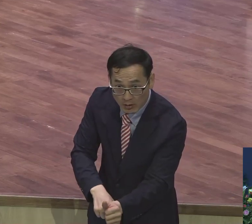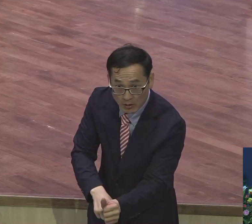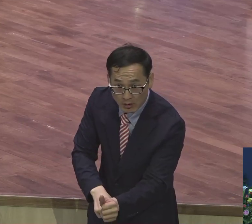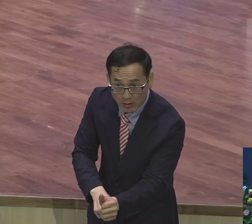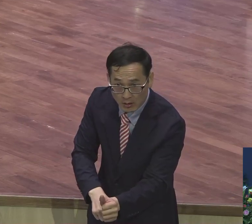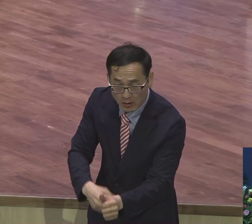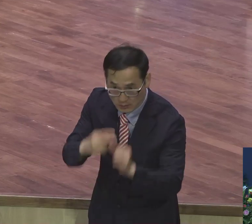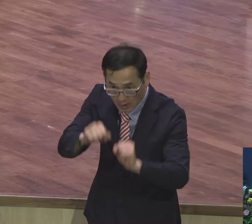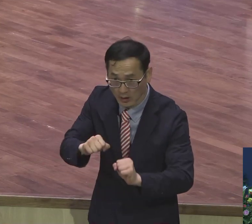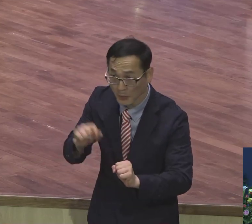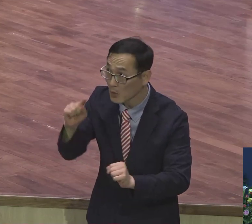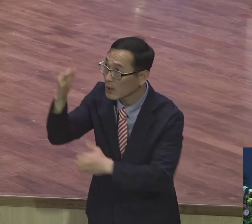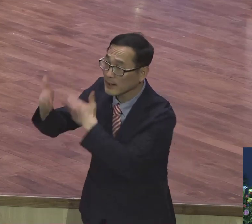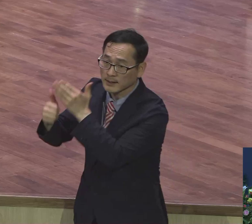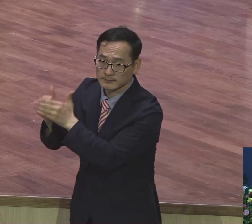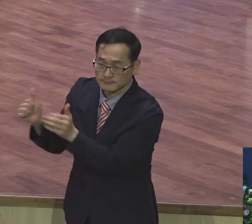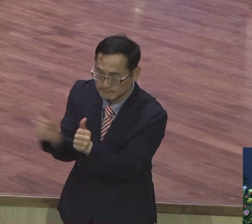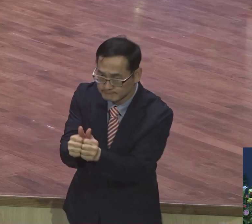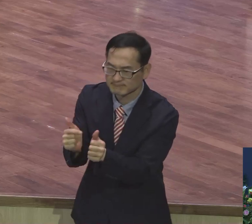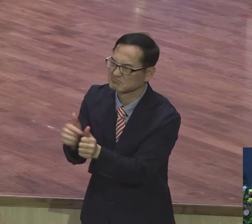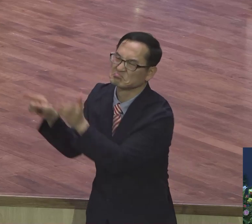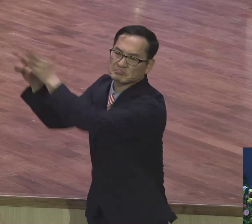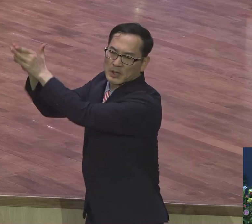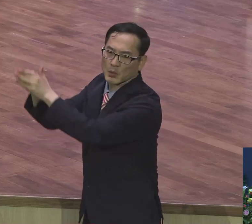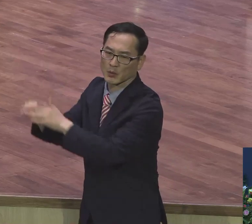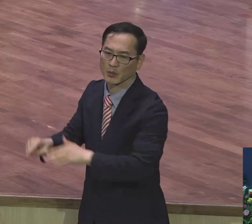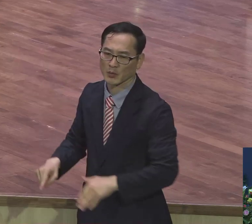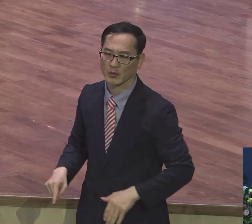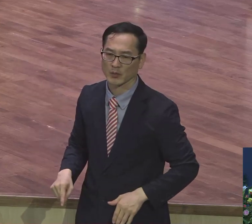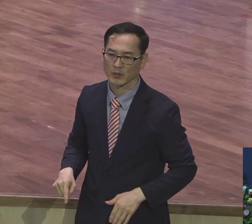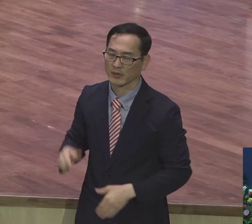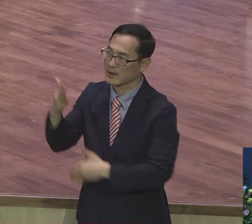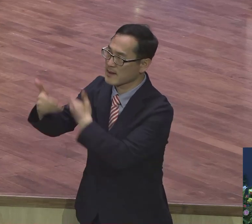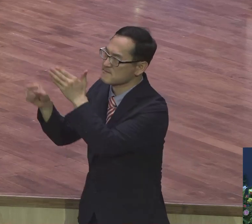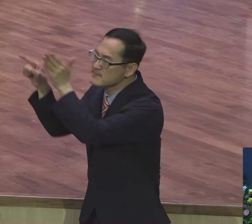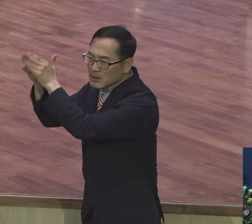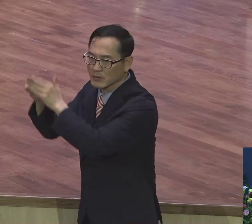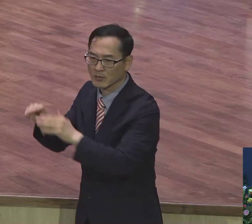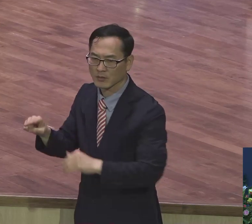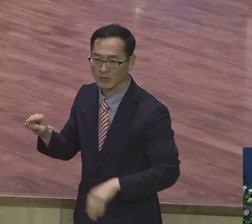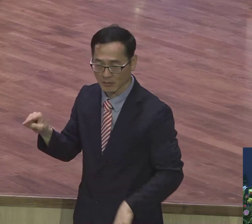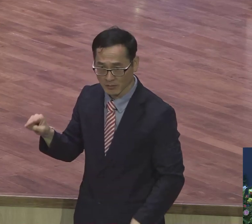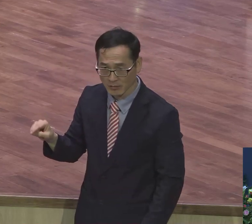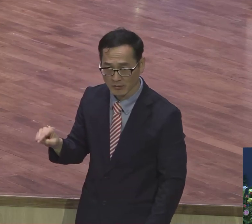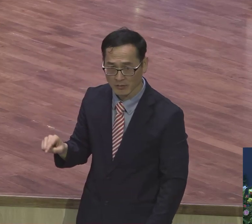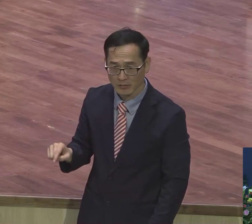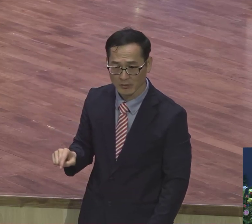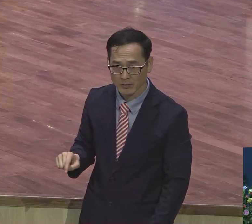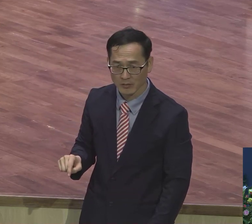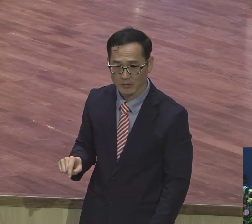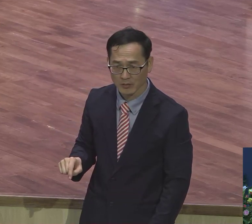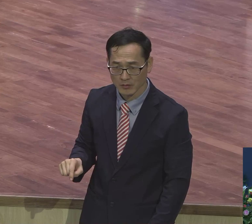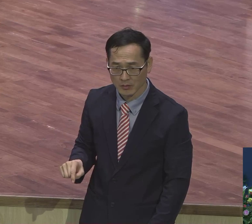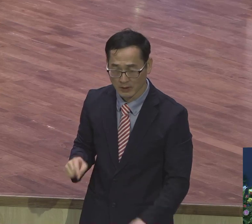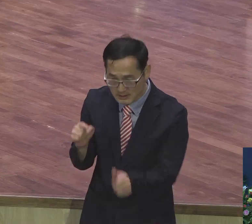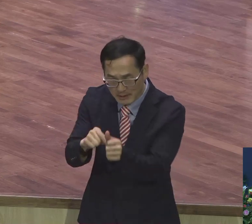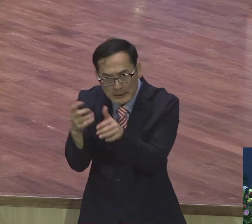불신자 차이예요. 불신자 저는 이래저래 계산하고 나누기 삼십하고 계산하고 이렇게 사는 거 아니에요.